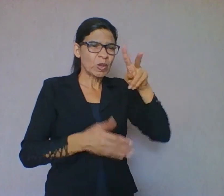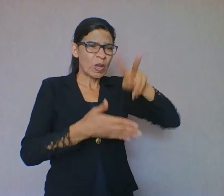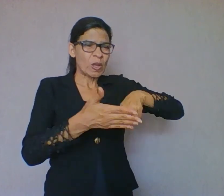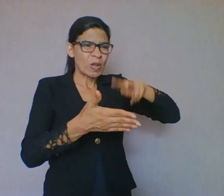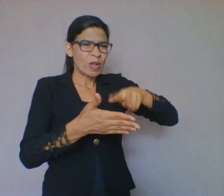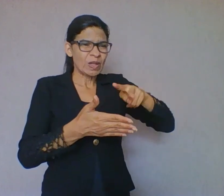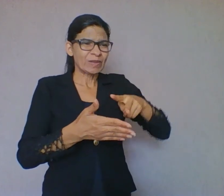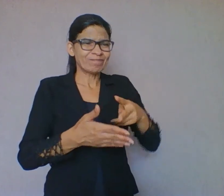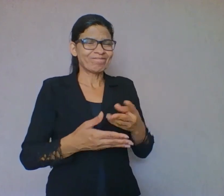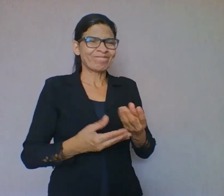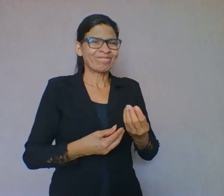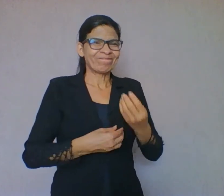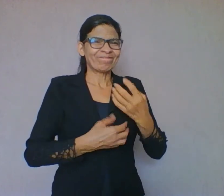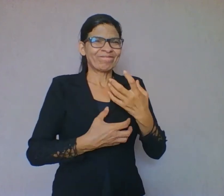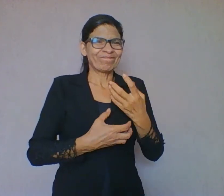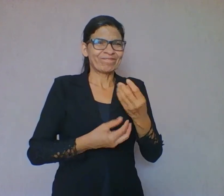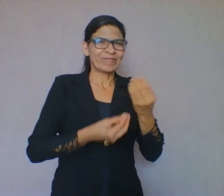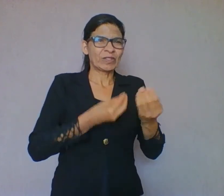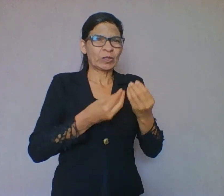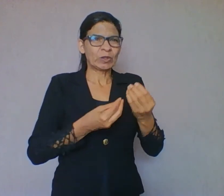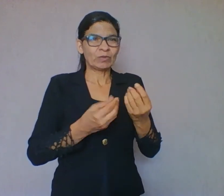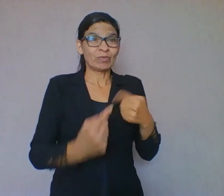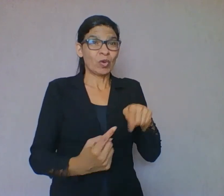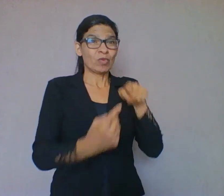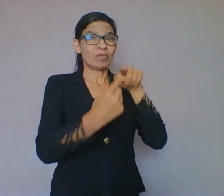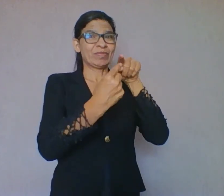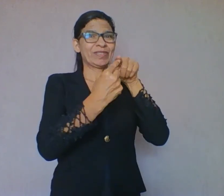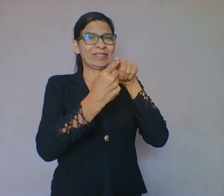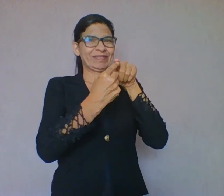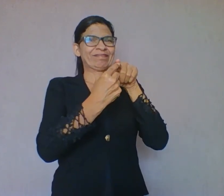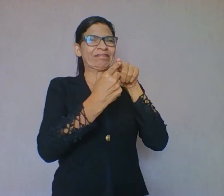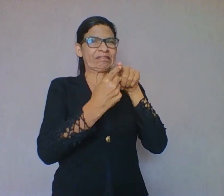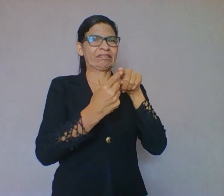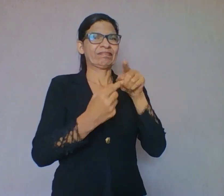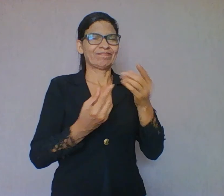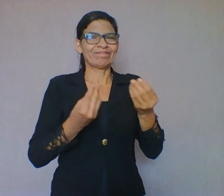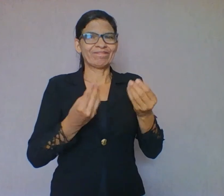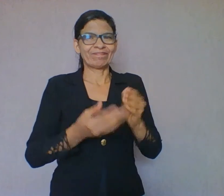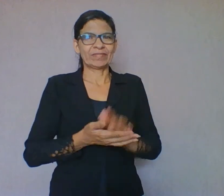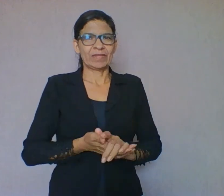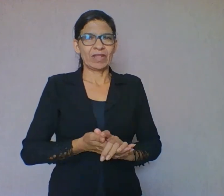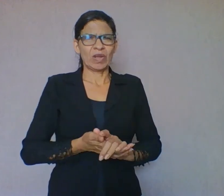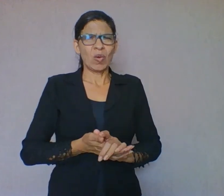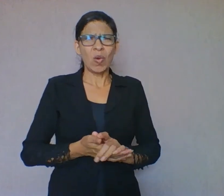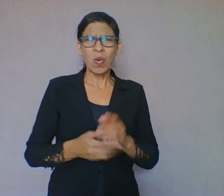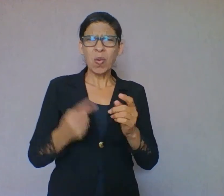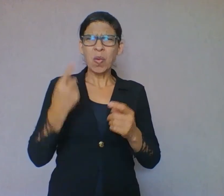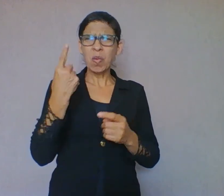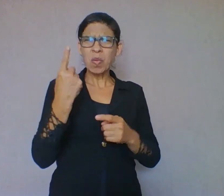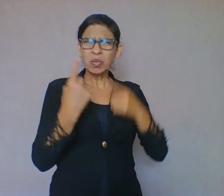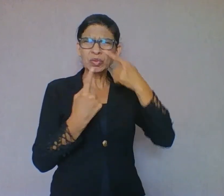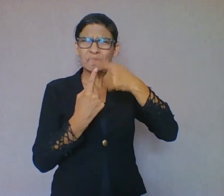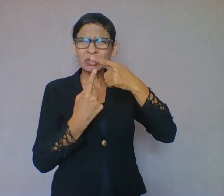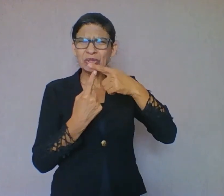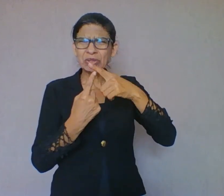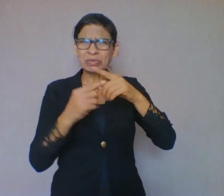Costuma-se dizer que saber ler somente um tipo ou um gênero textual não é saber ler eficiente.